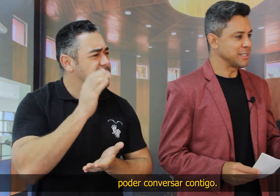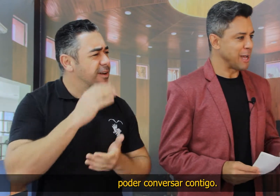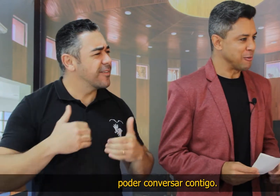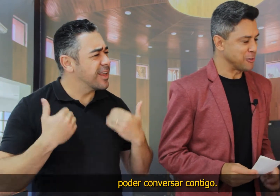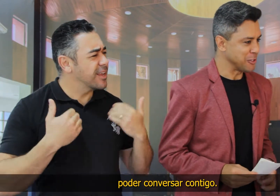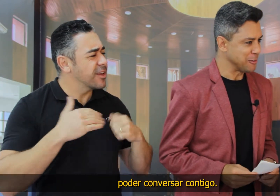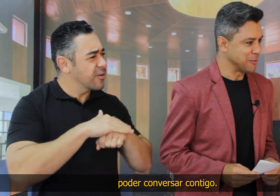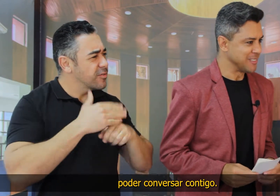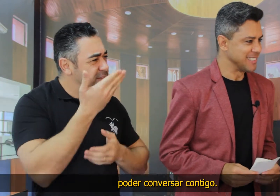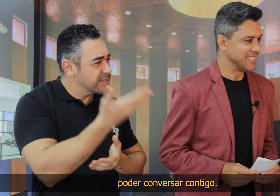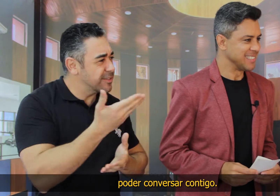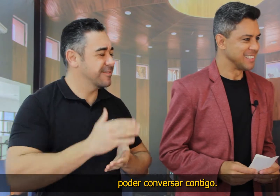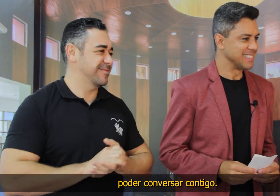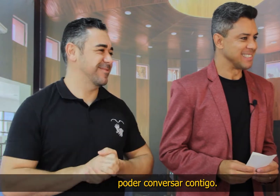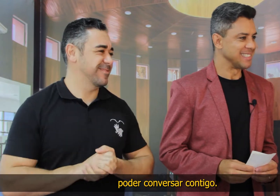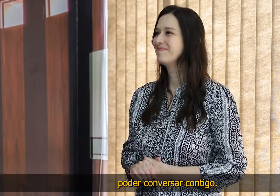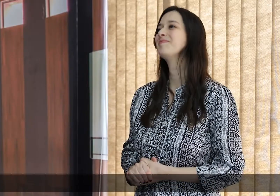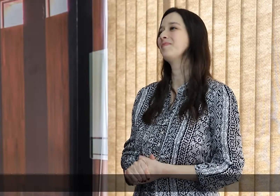poder conversar contigo.